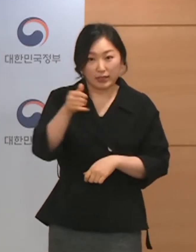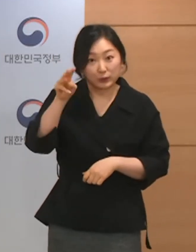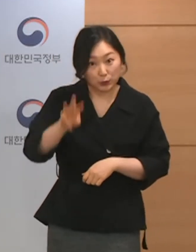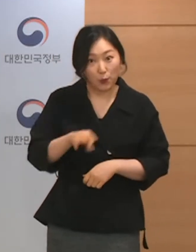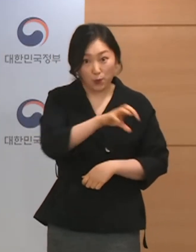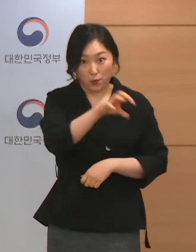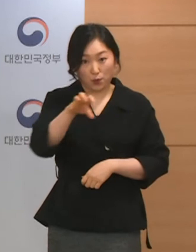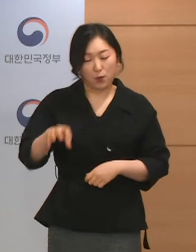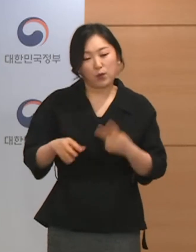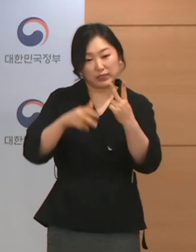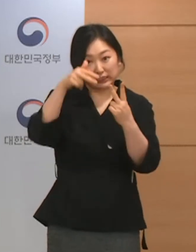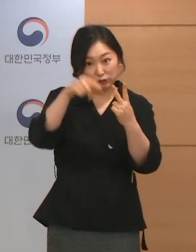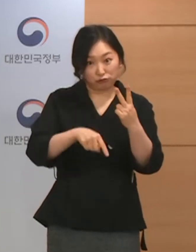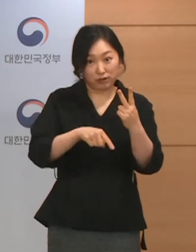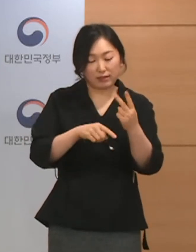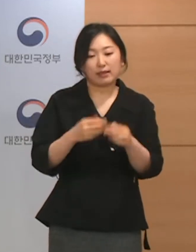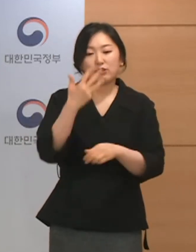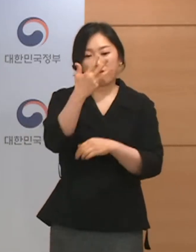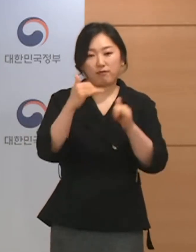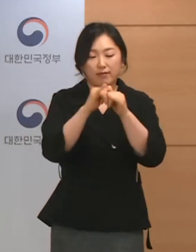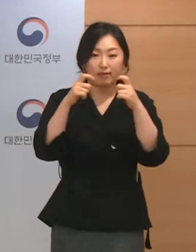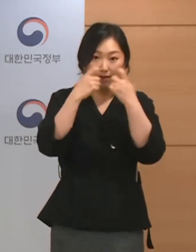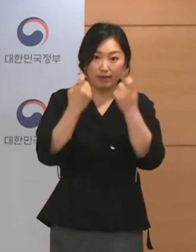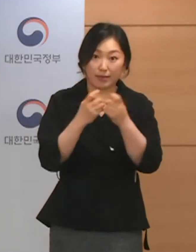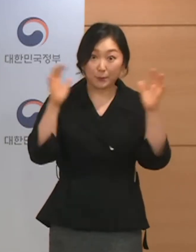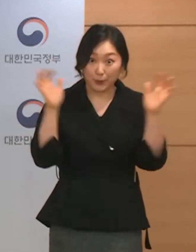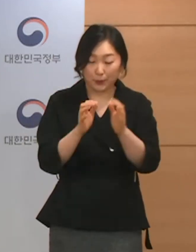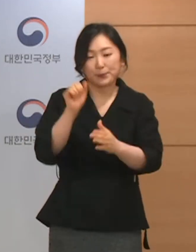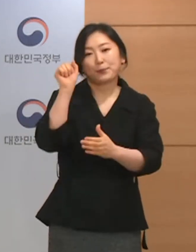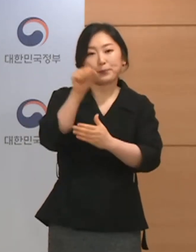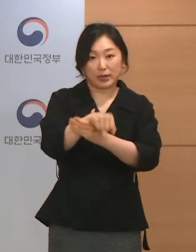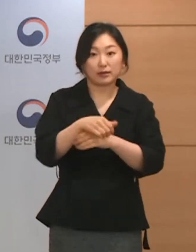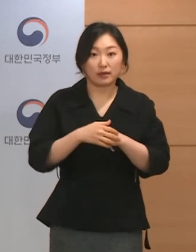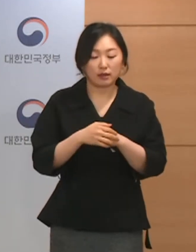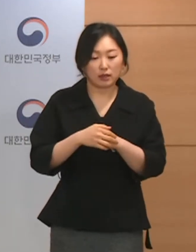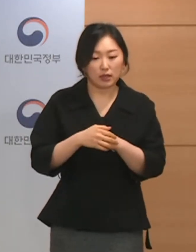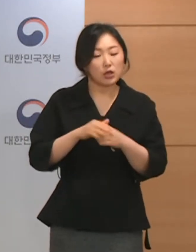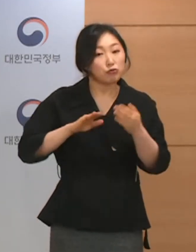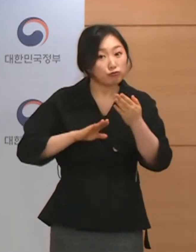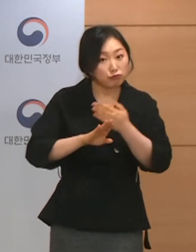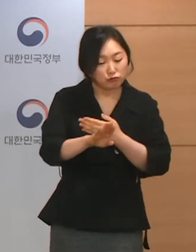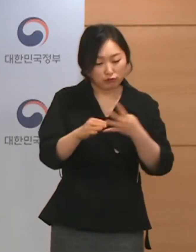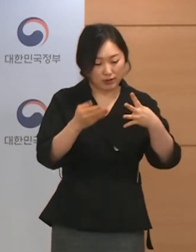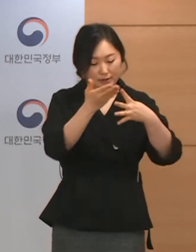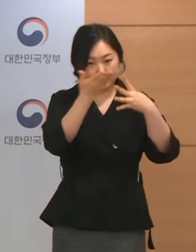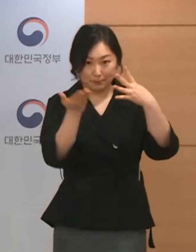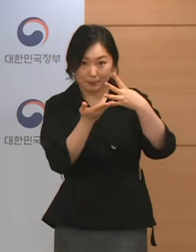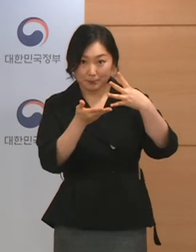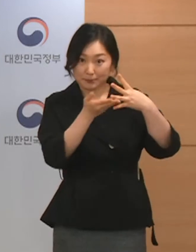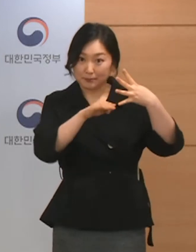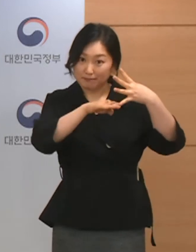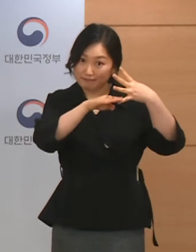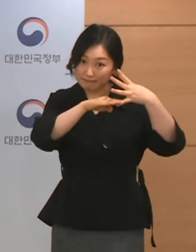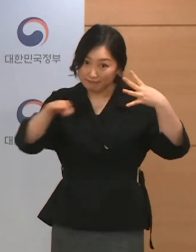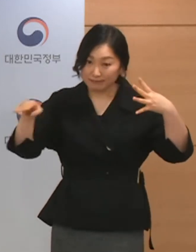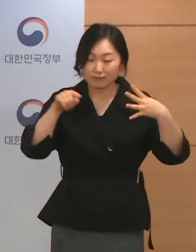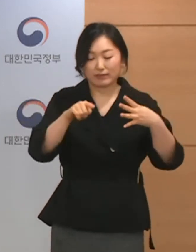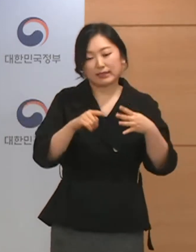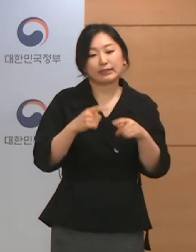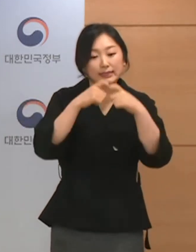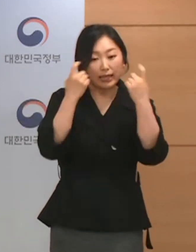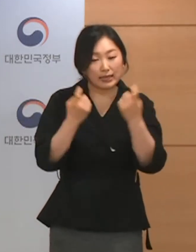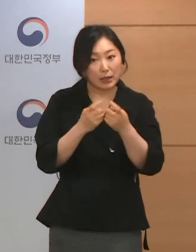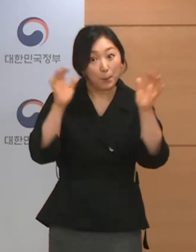2주간 8명까지만 사적 모임을 허용하고 이후 1단계 기준에 맞춰 사적 모임 제한을